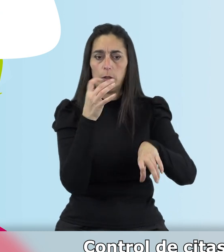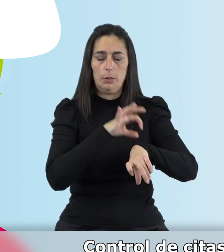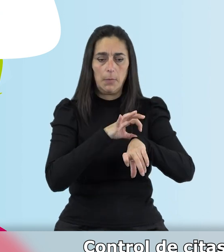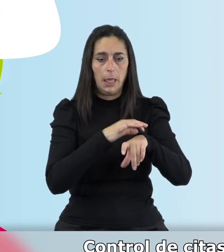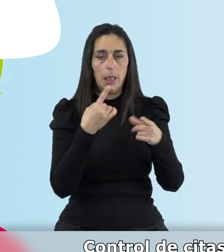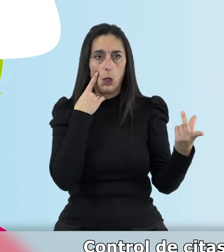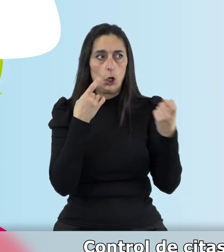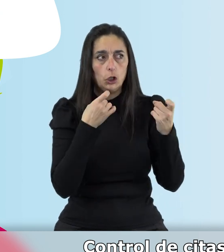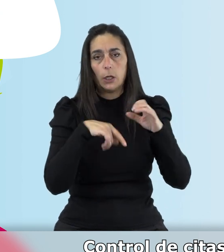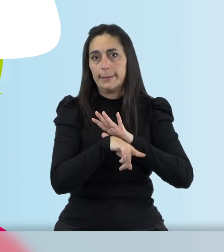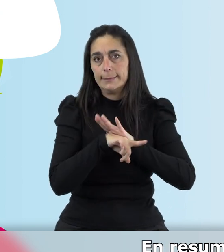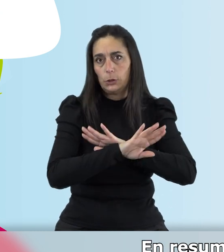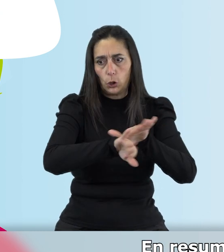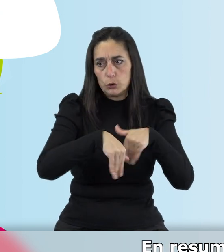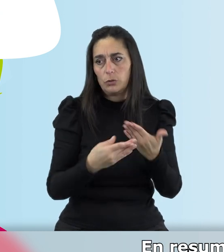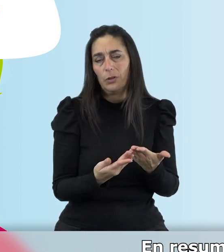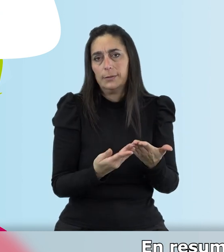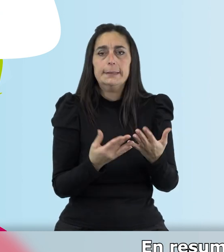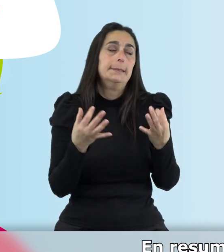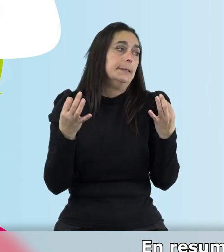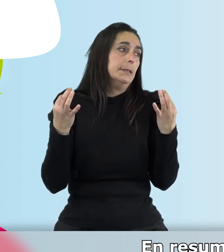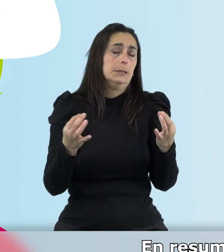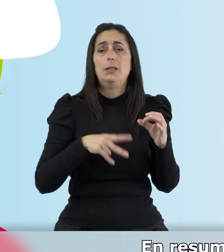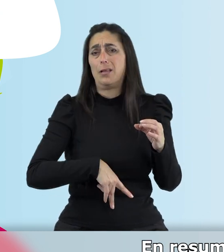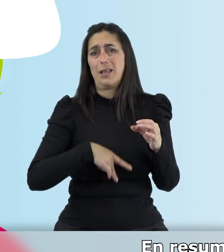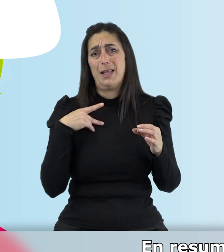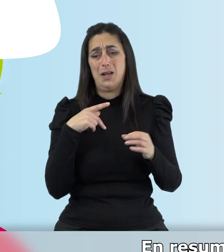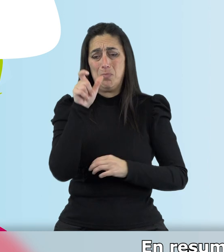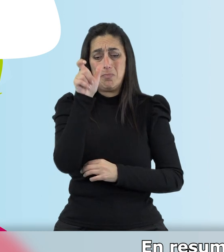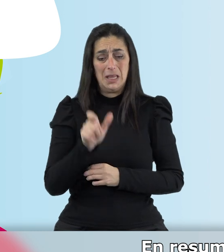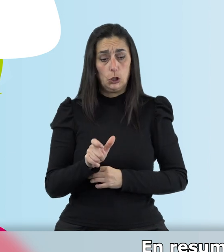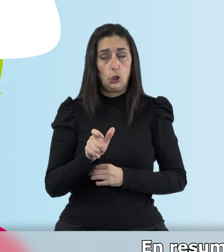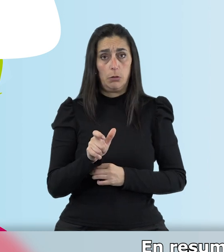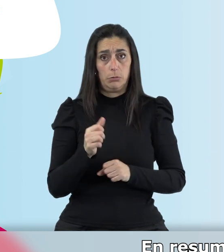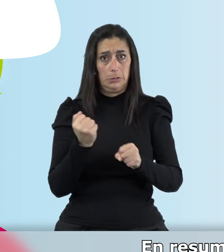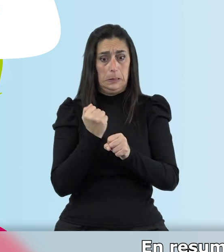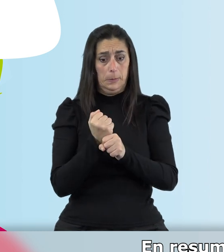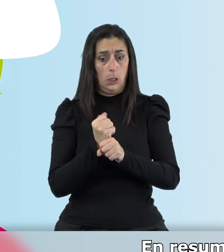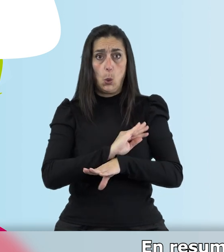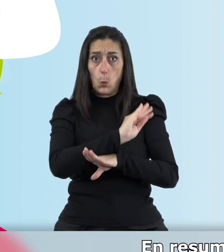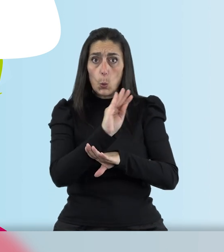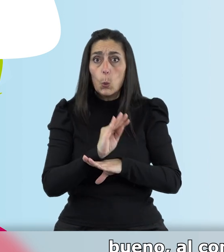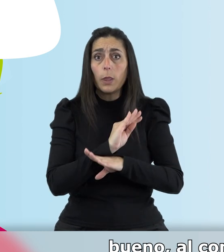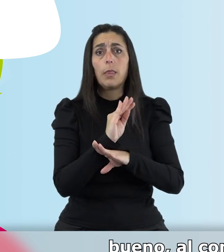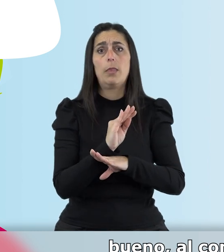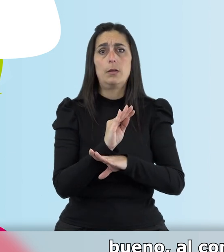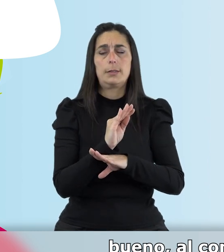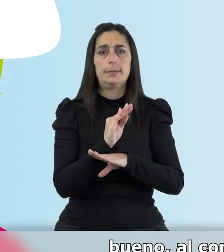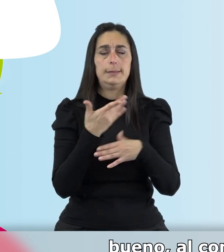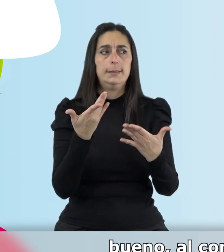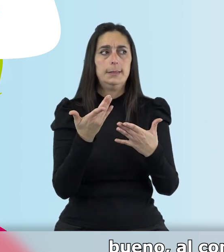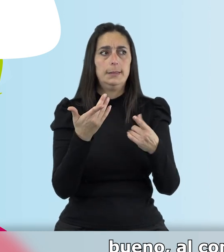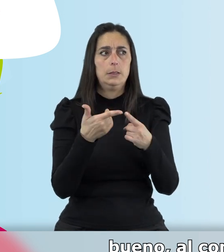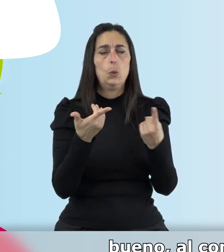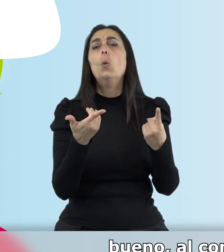médicas, de gestiones. En resumen, la vida de un cuidador es dedicar, bueno,